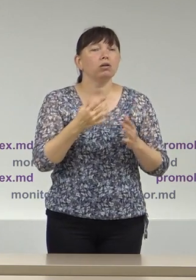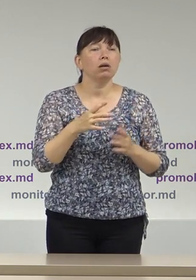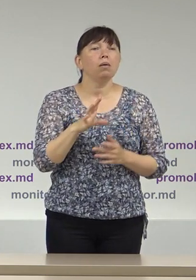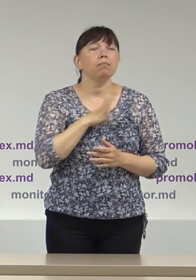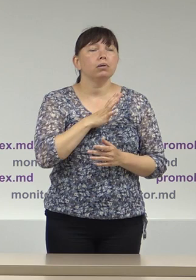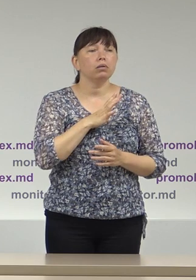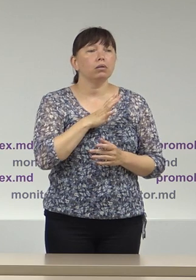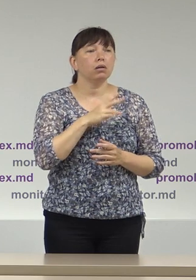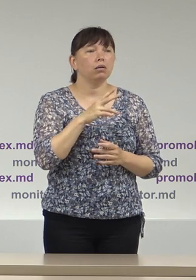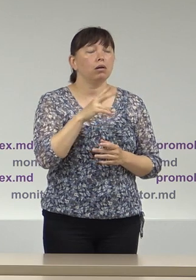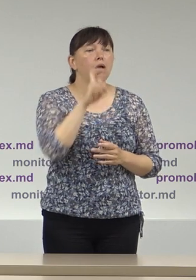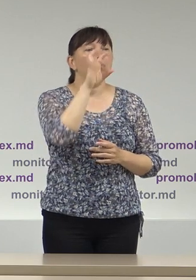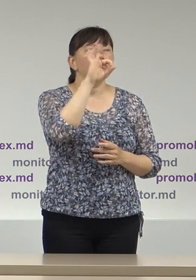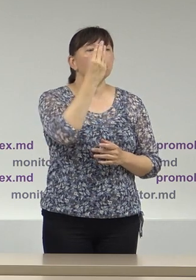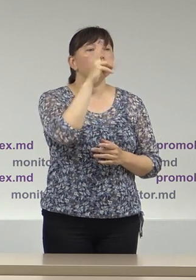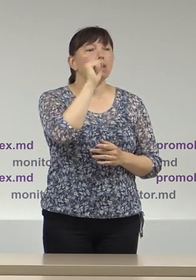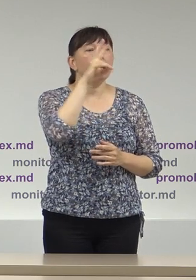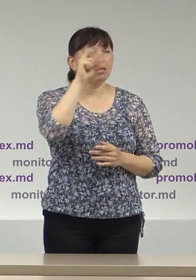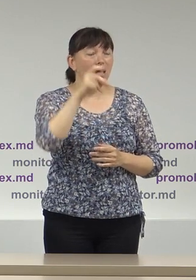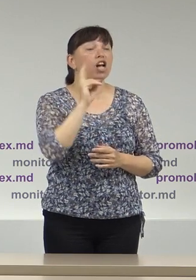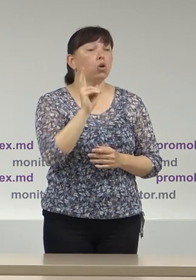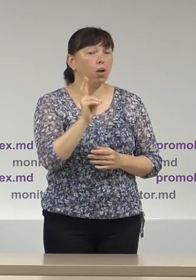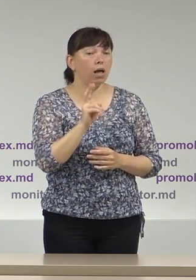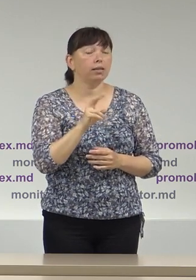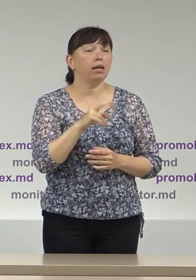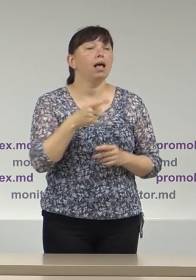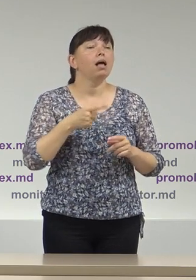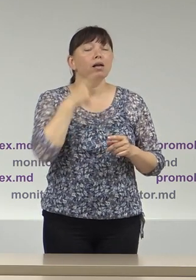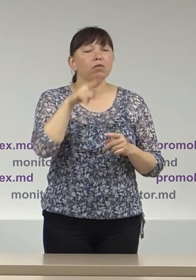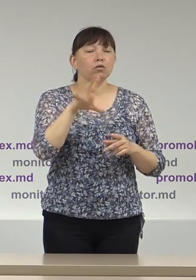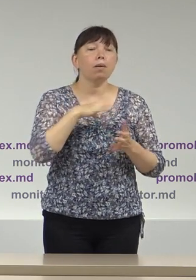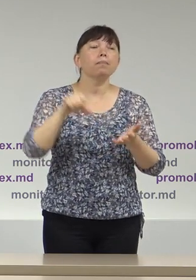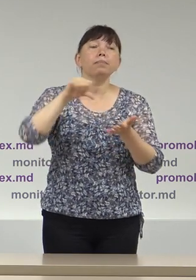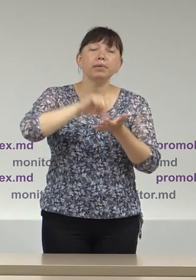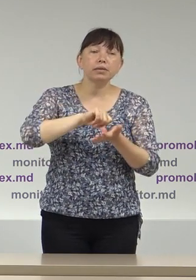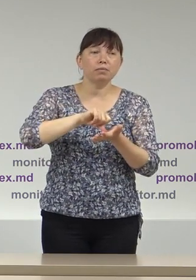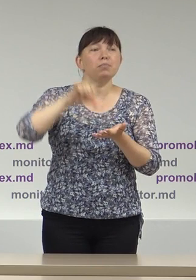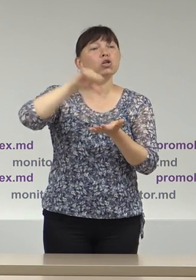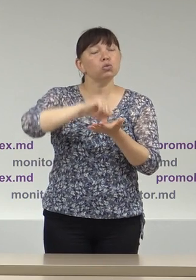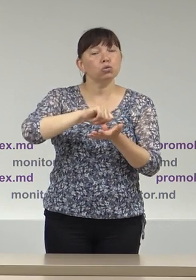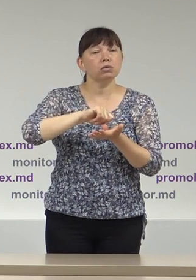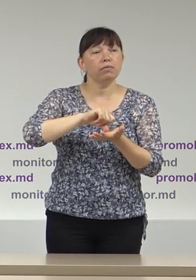a avut loc în comuna Boșcana în raiunul Criuleni este vorba de prezența sau participarea